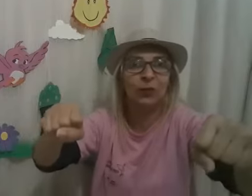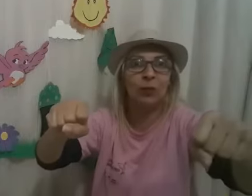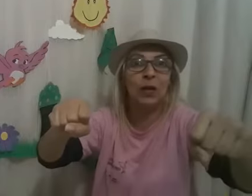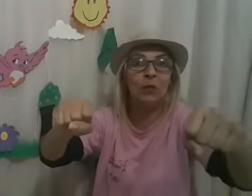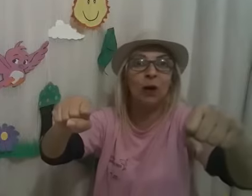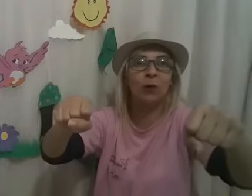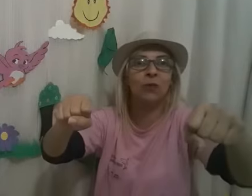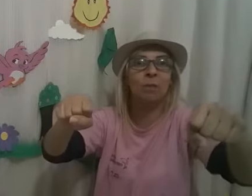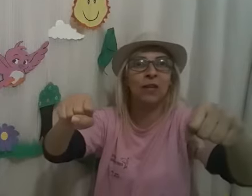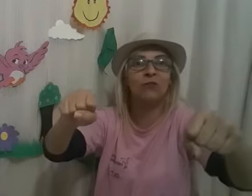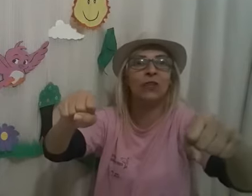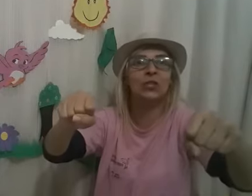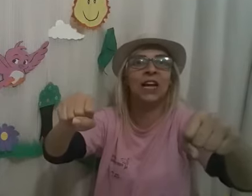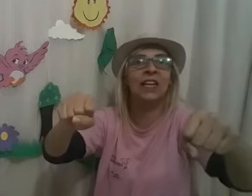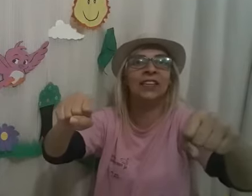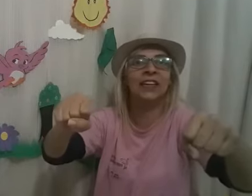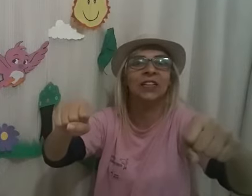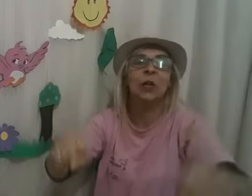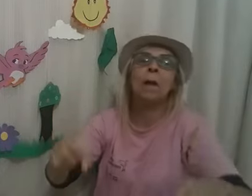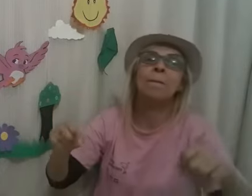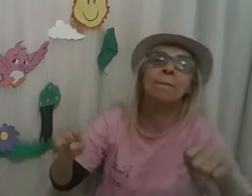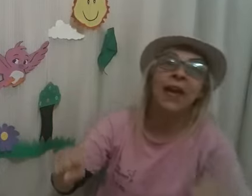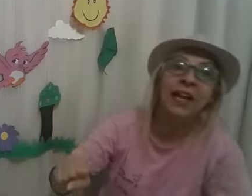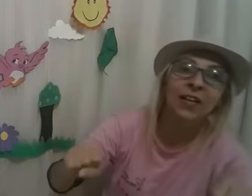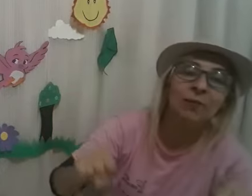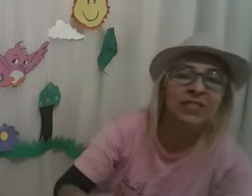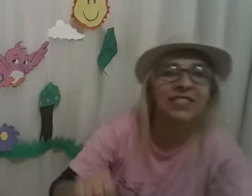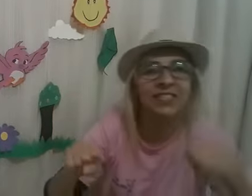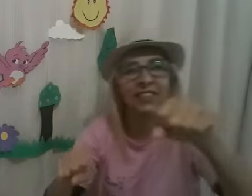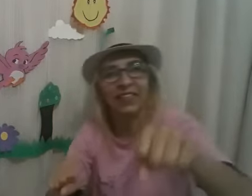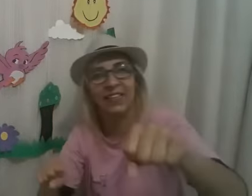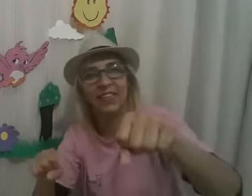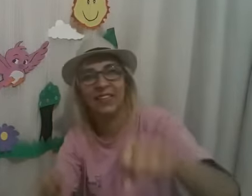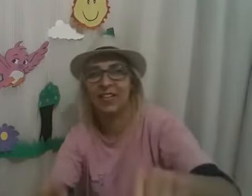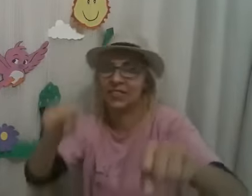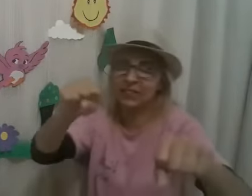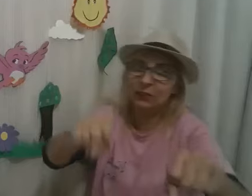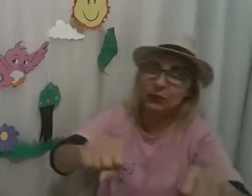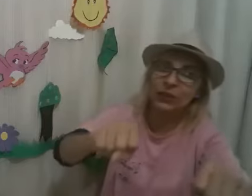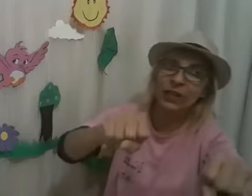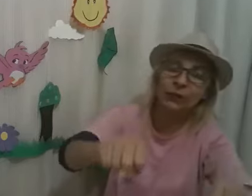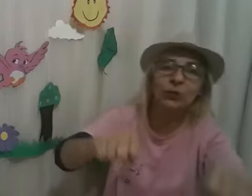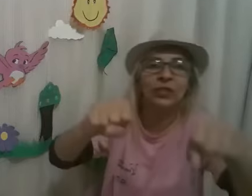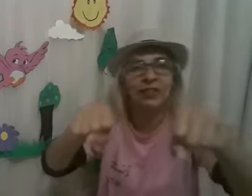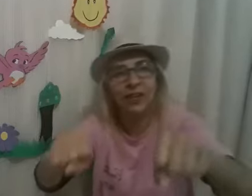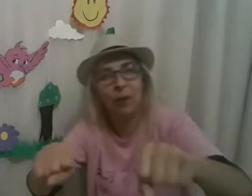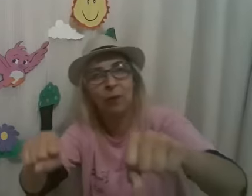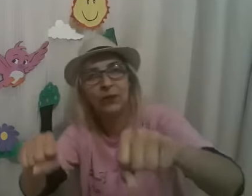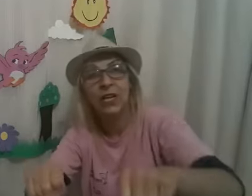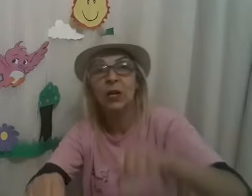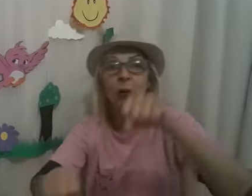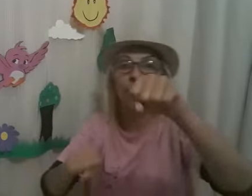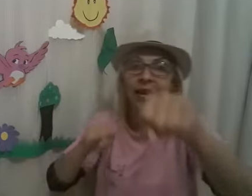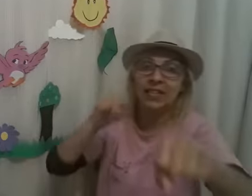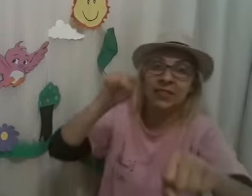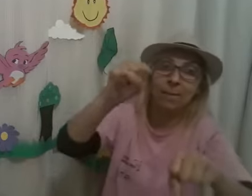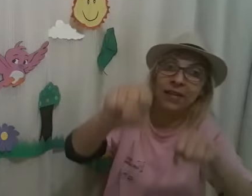Muito bem! Numa curva bem fechada! Pegue a bicicleta, segura no guidão, comece a